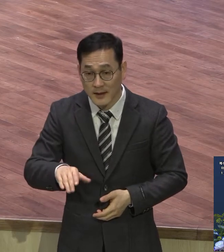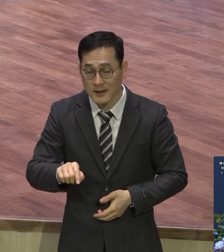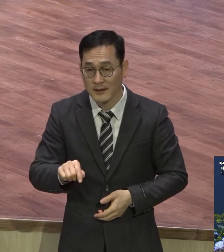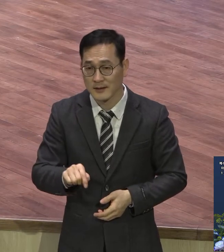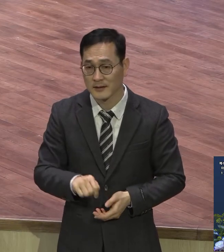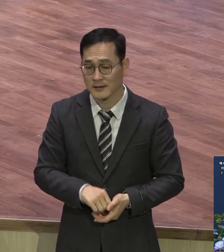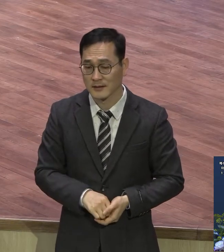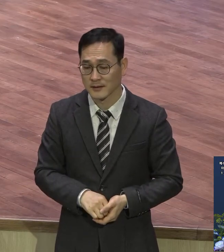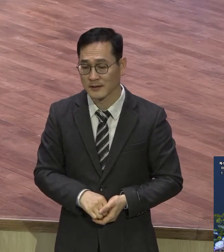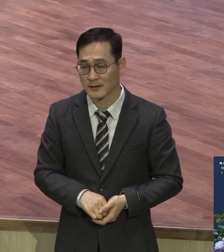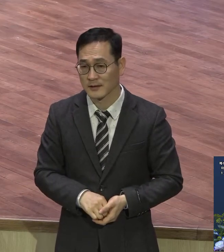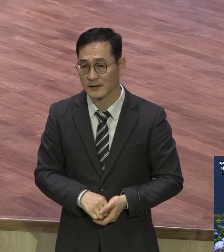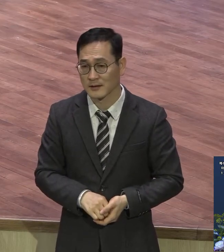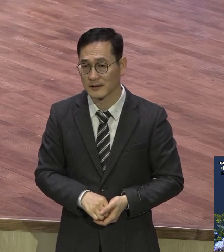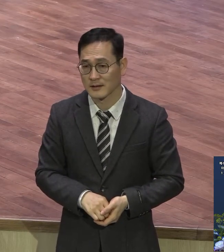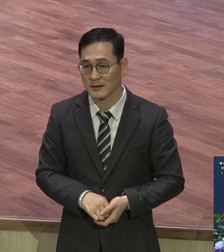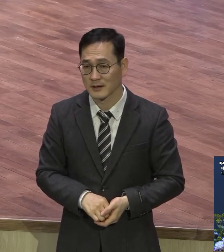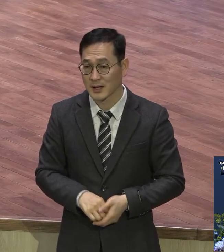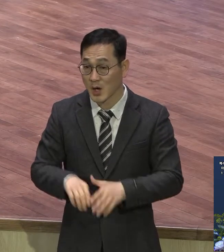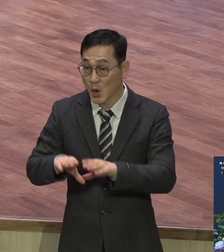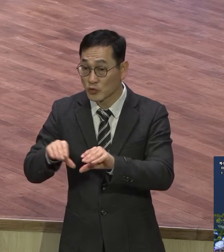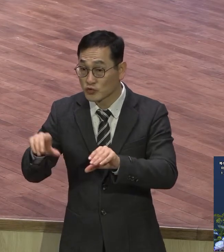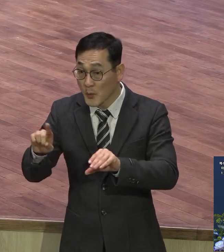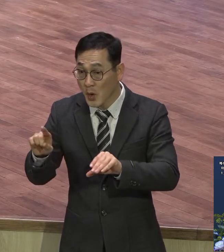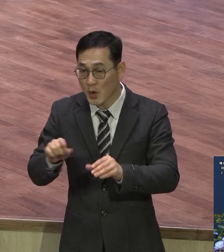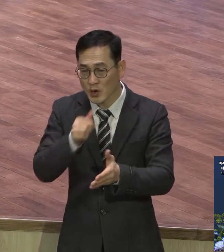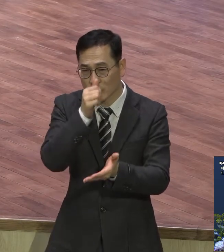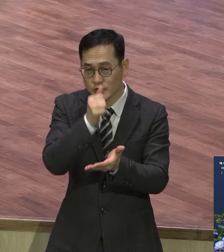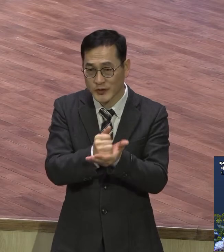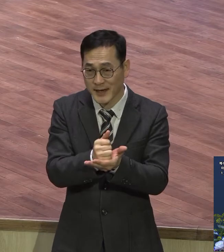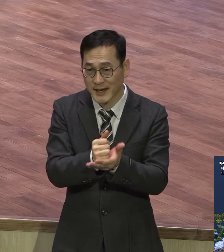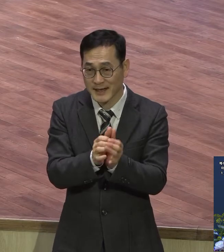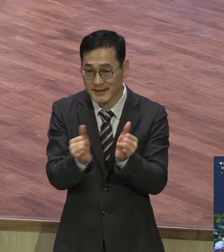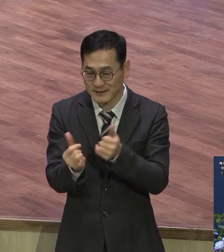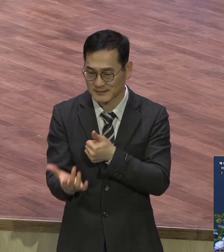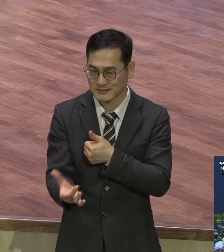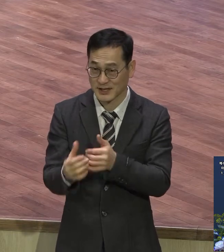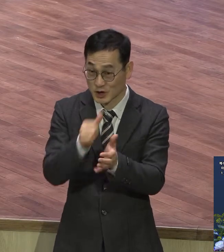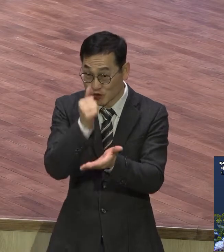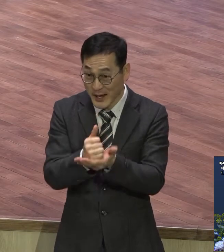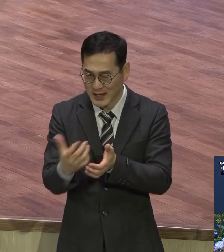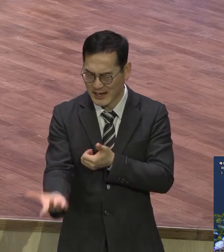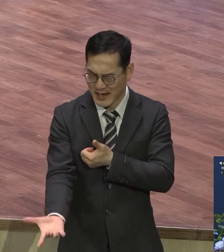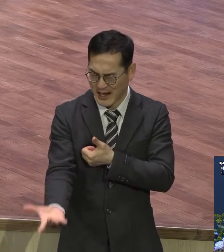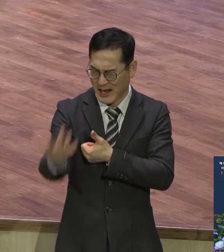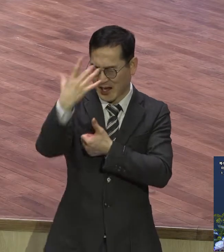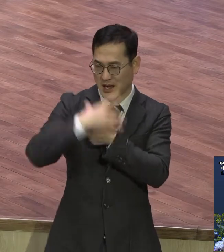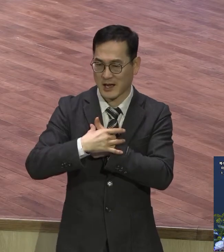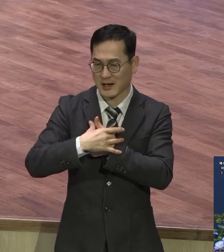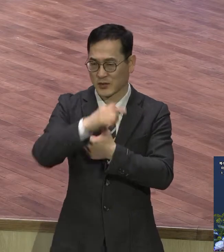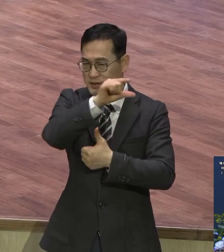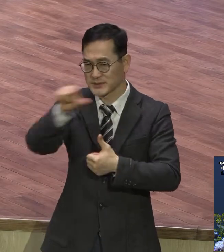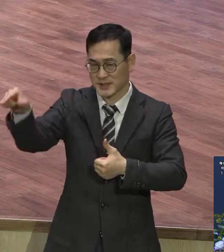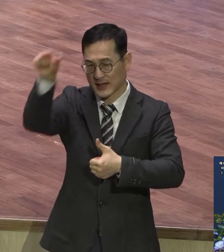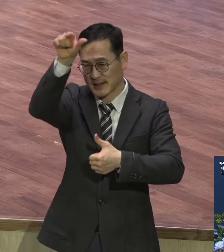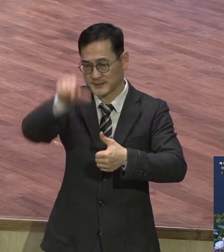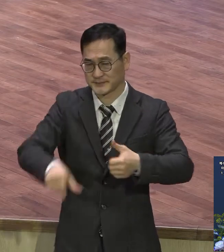죄인으로서 온갖 수치와 온갖 비난을 받으면서